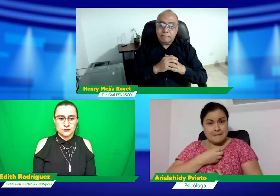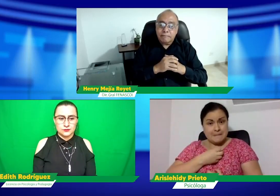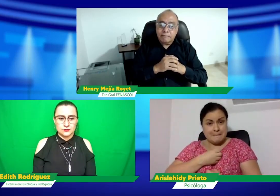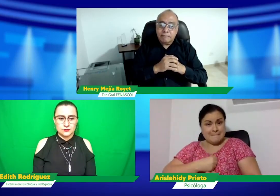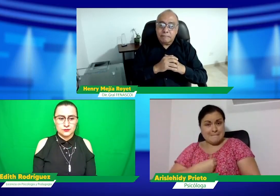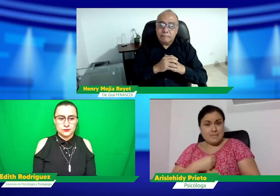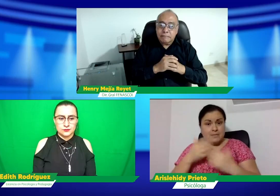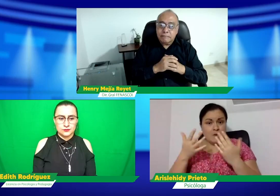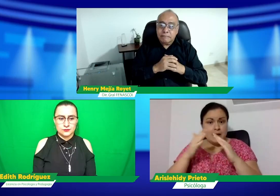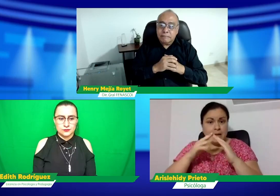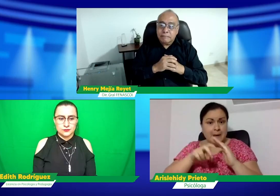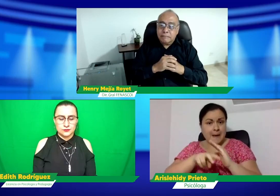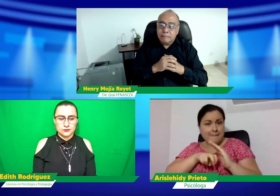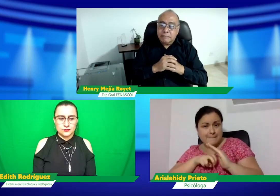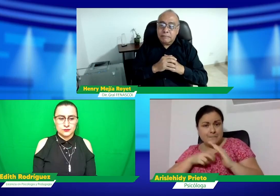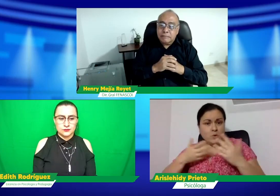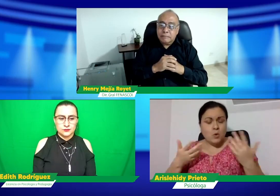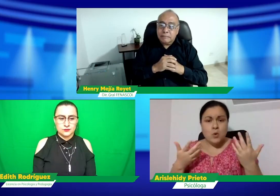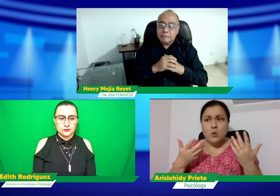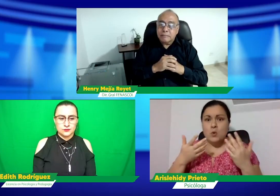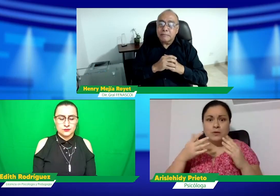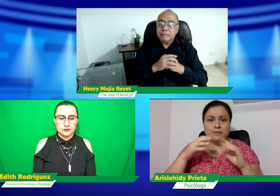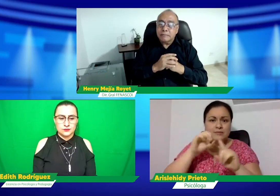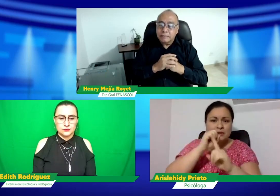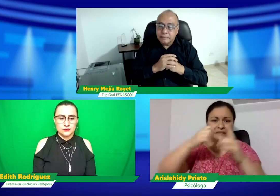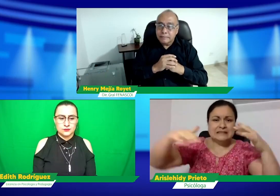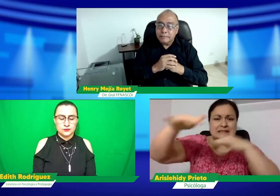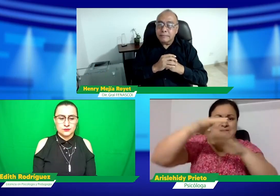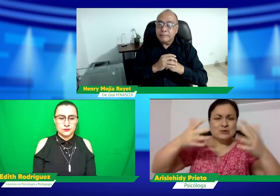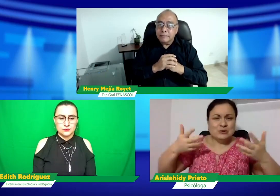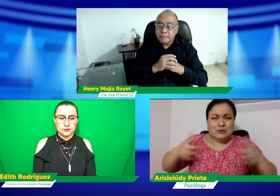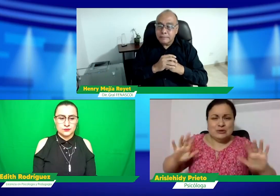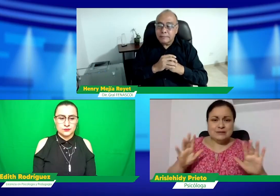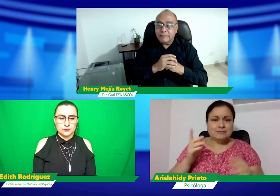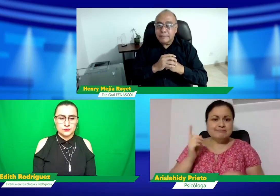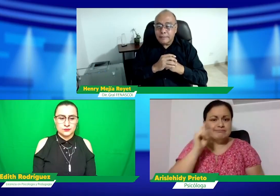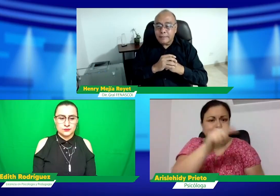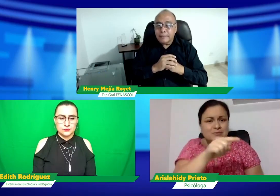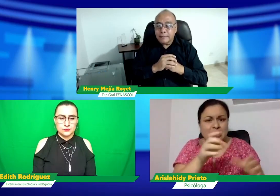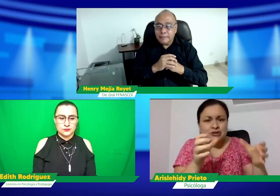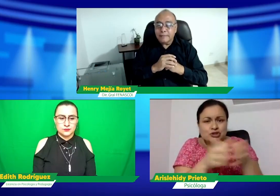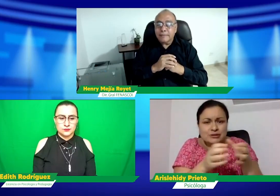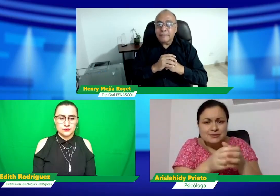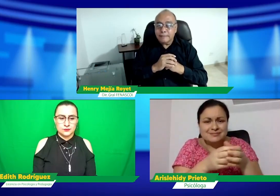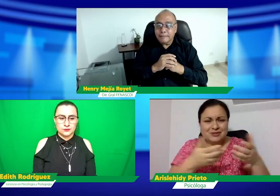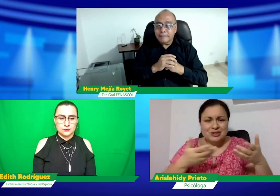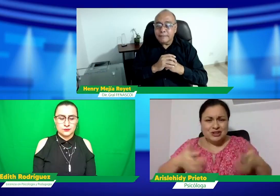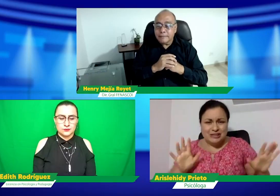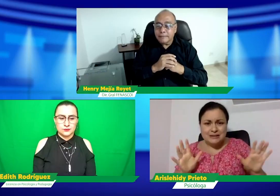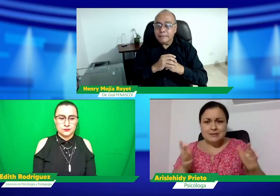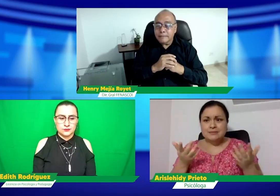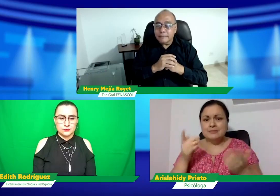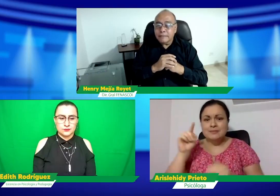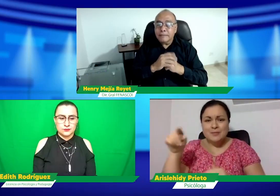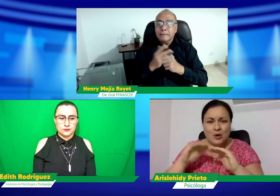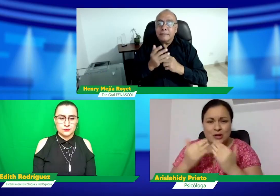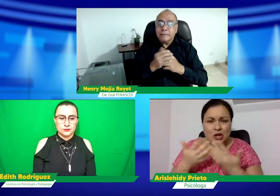espacios? ¿Y va a llegar? ¿Va a quedarse solo en la casa? ¿Se va a deprimir? ¿No va a querer socializar con otros? ¿No va a querer